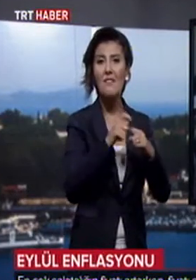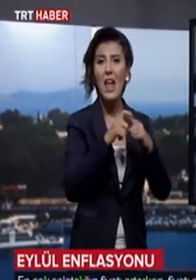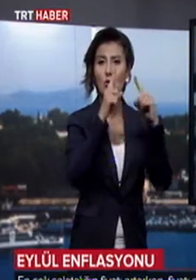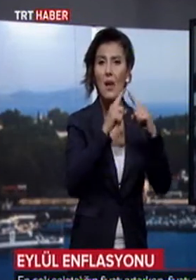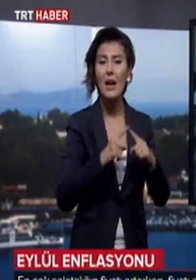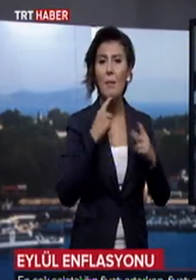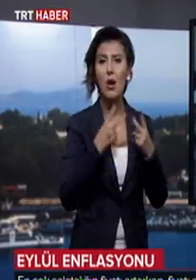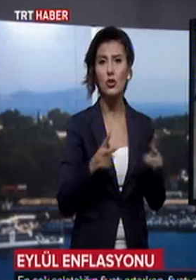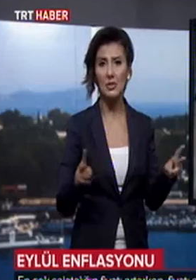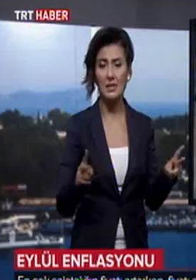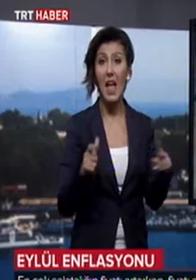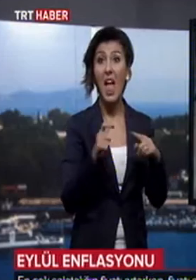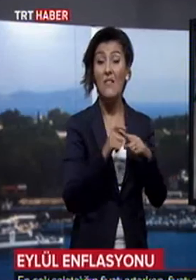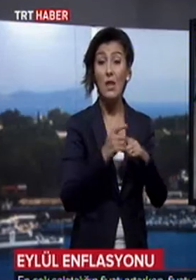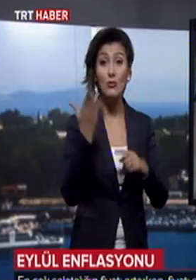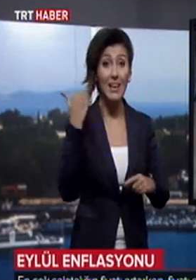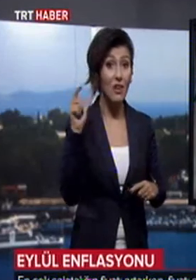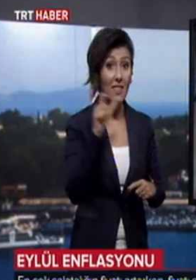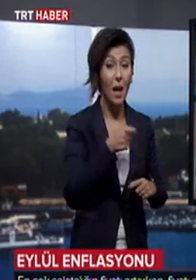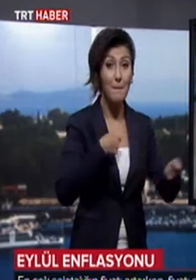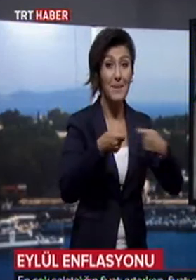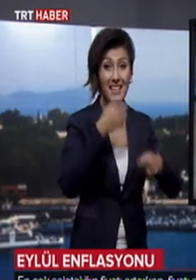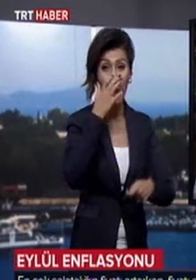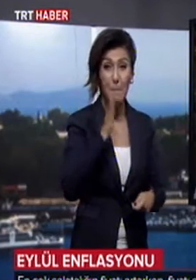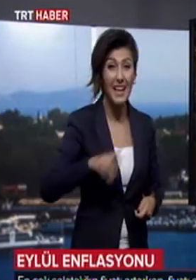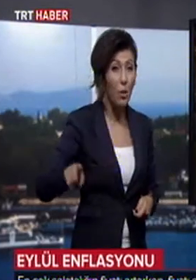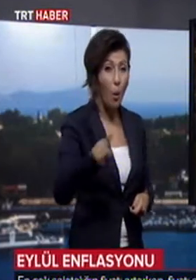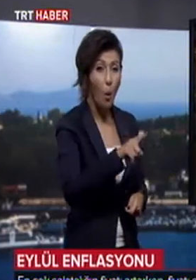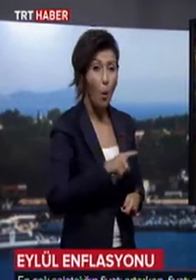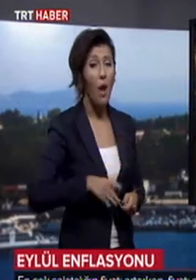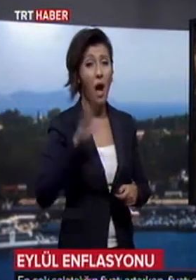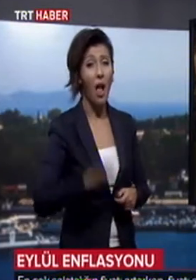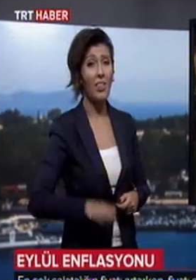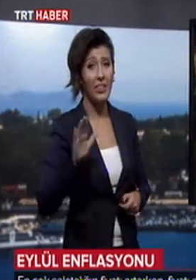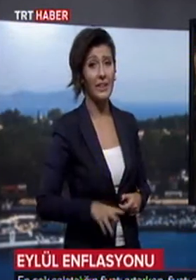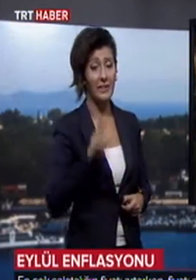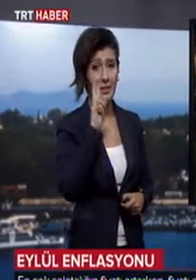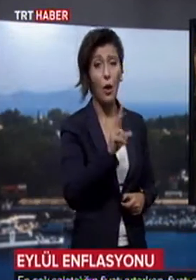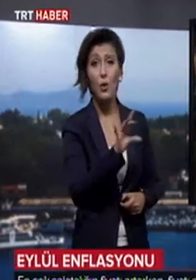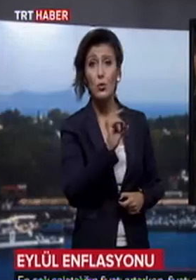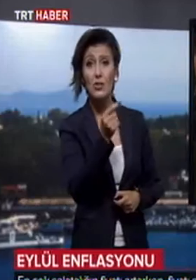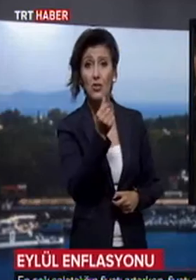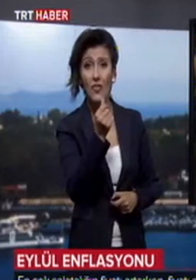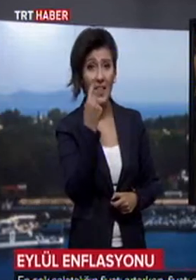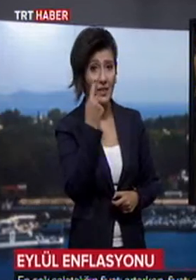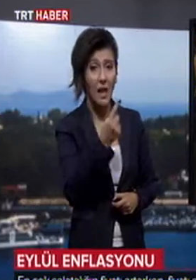açıkladı. Enflasyon geçen ay piyasa beklentilerinin oldukça altında geldi. Tüketici fiyat endeksi aylık